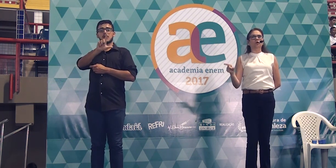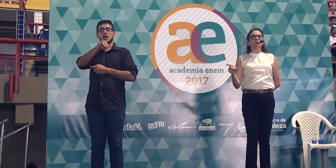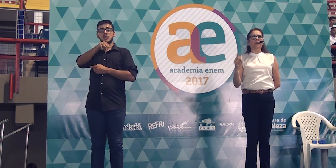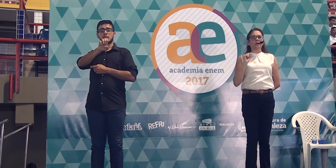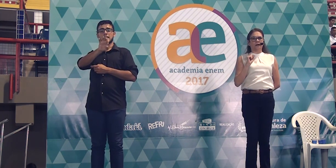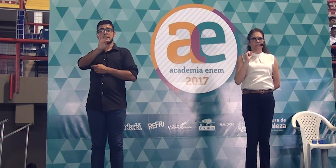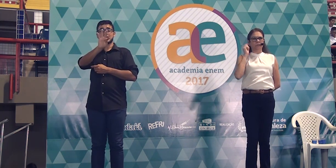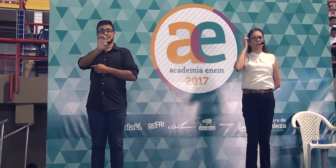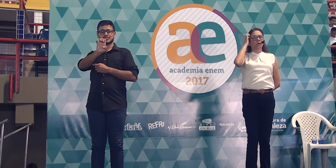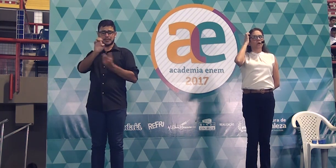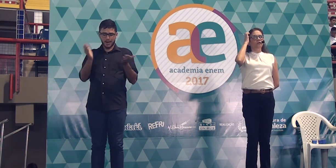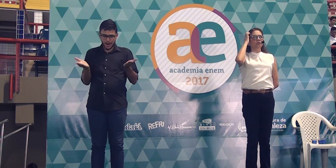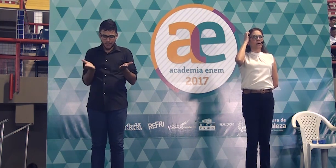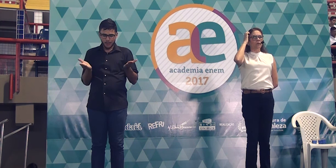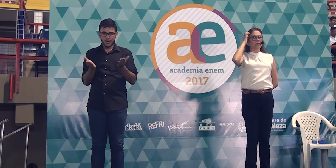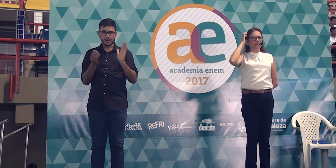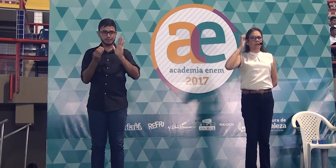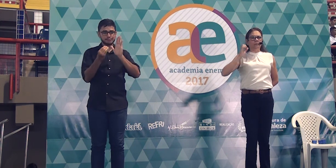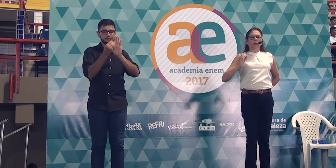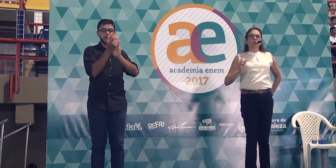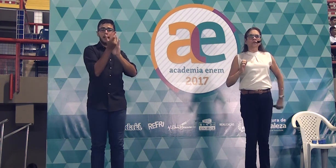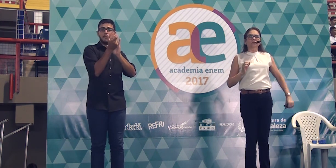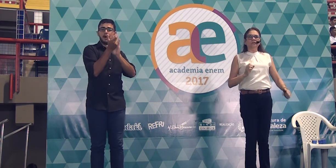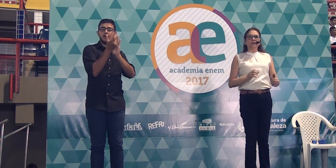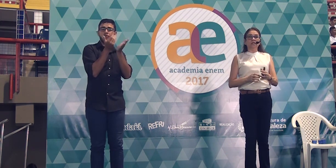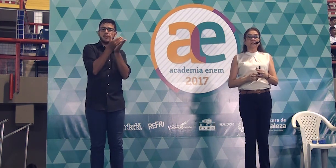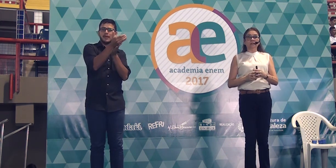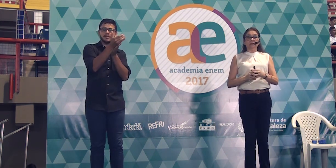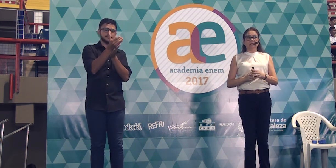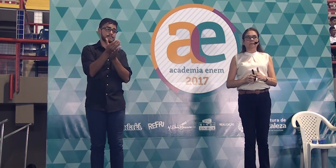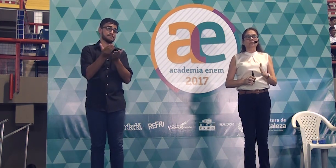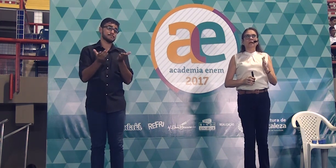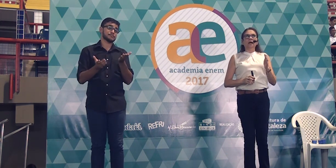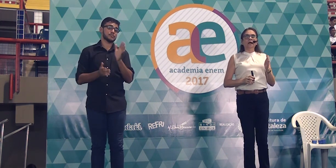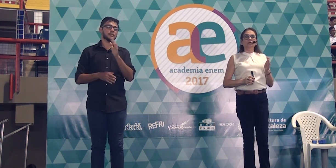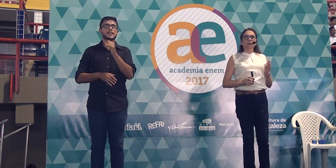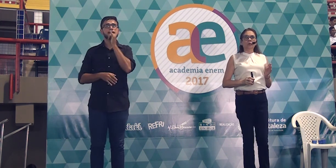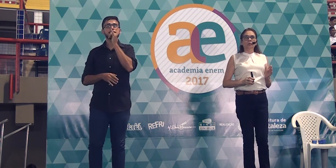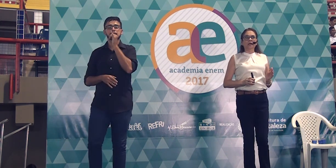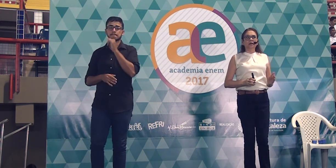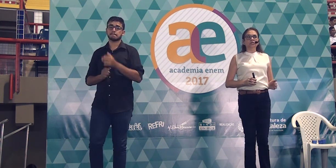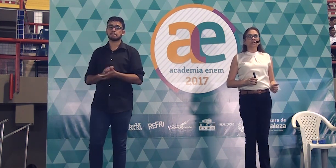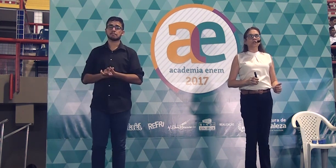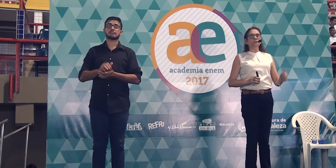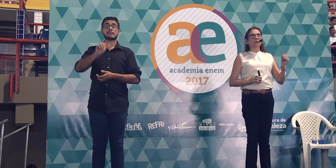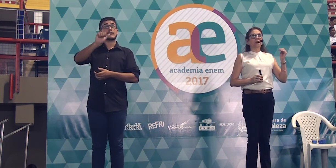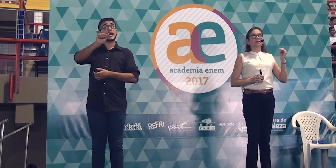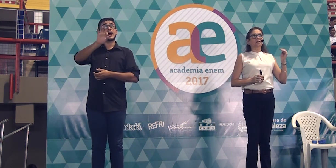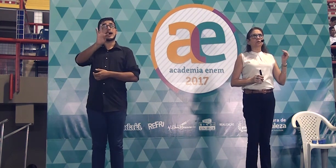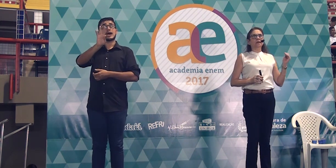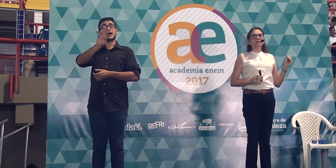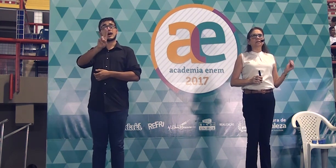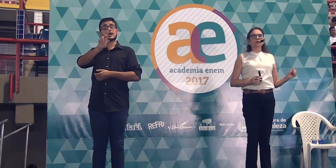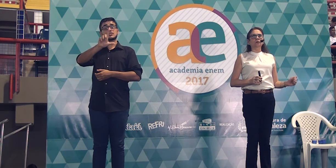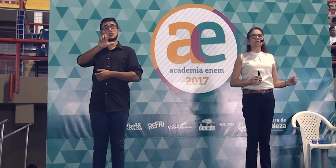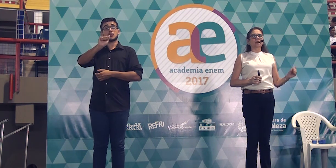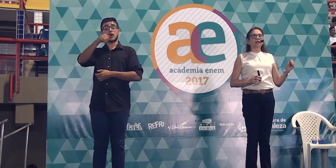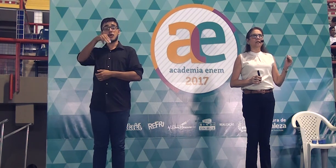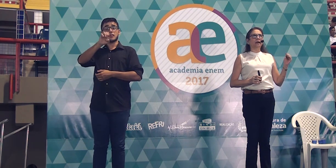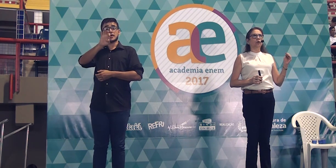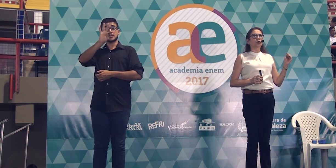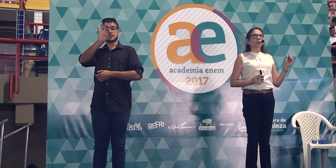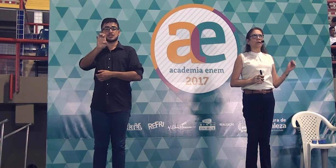se você for comparar. Vou dar um exemplo. Quando você diz assim, atualmente, a situação